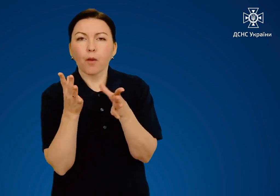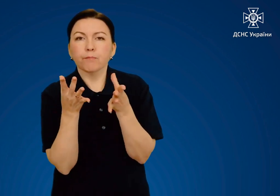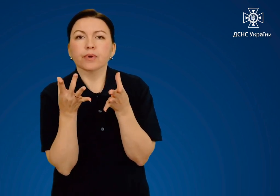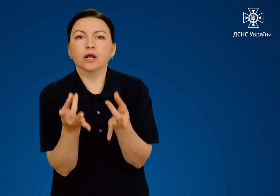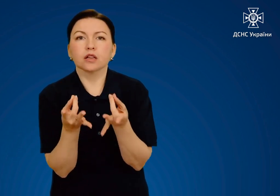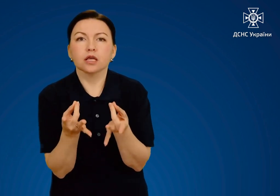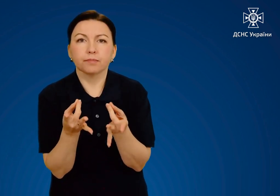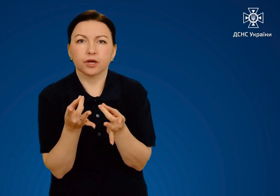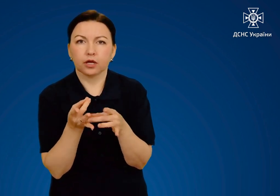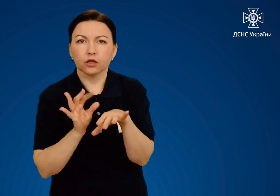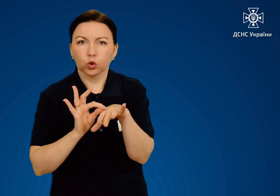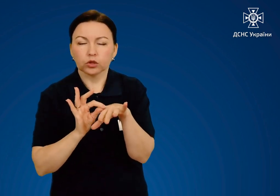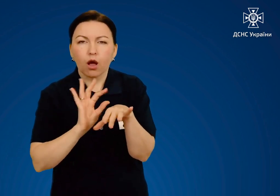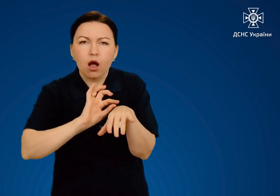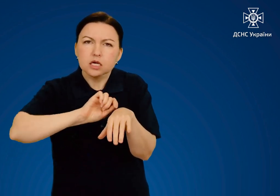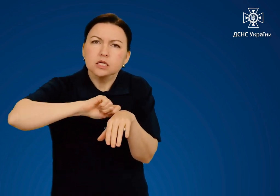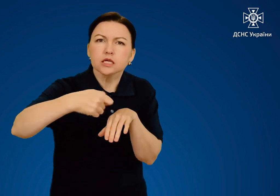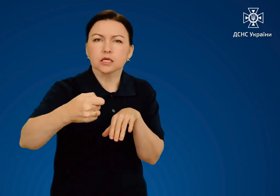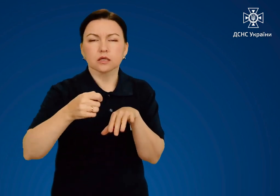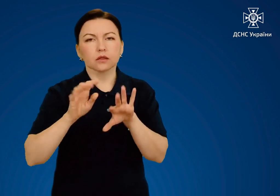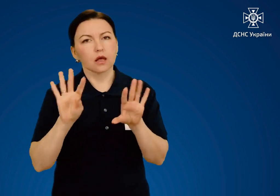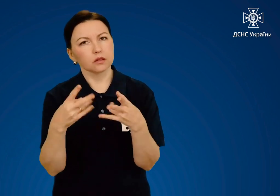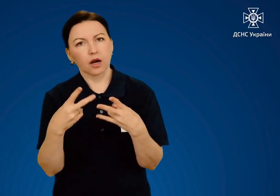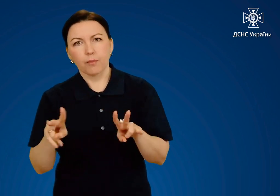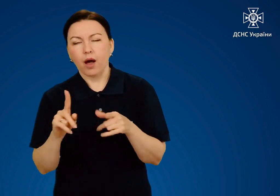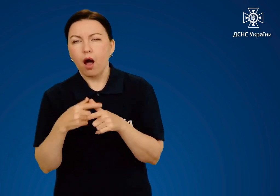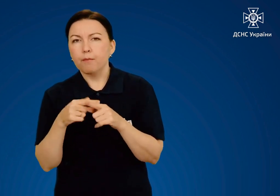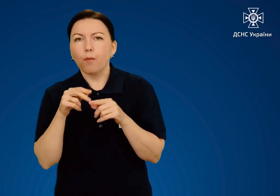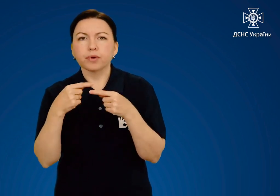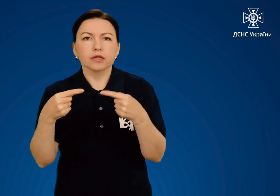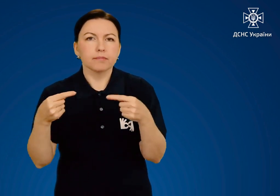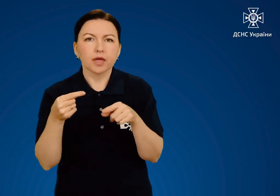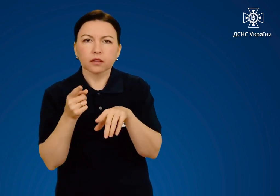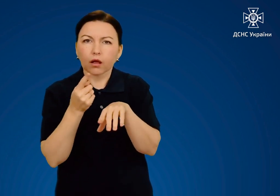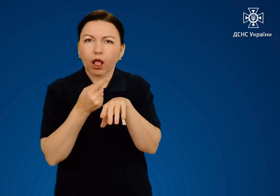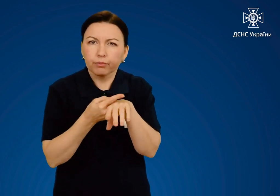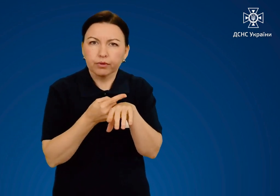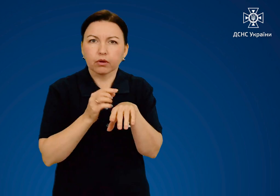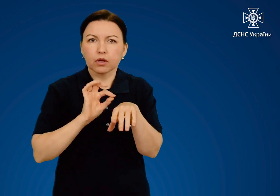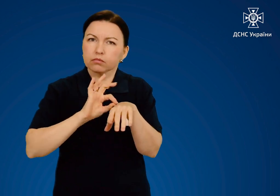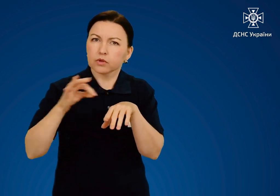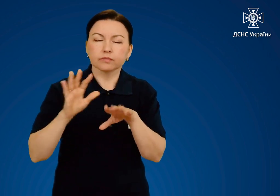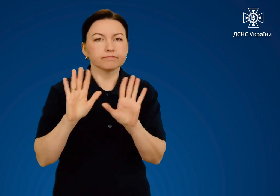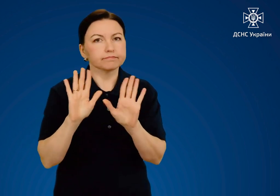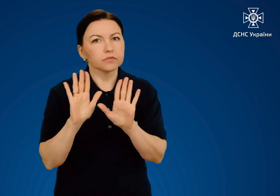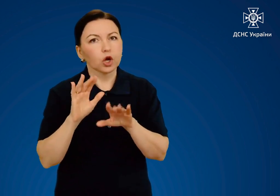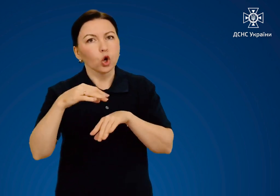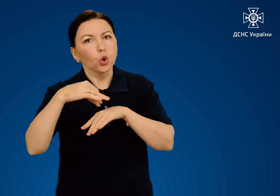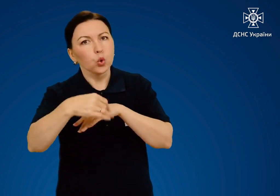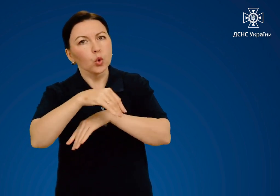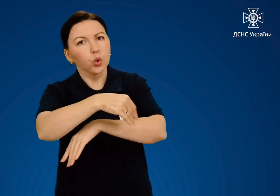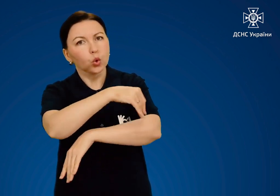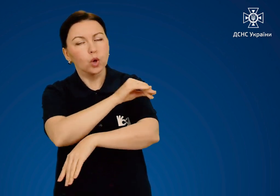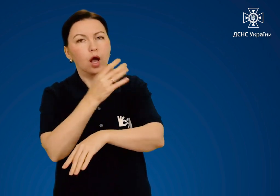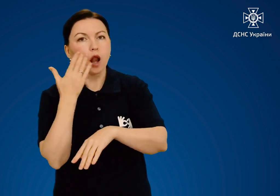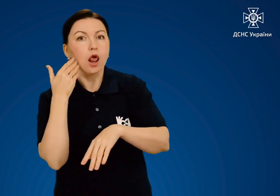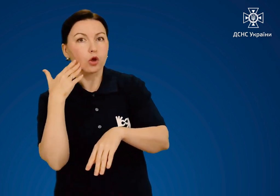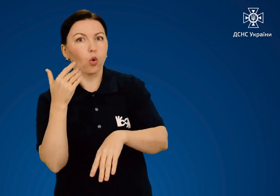відривайте прилиплі до тіла частини одягу і предметів. Видаляйте тільки ті